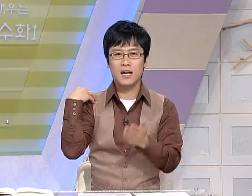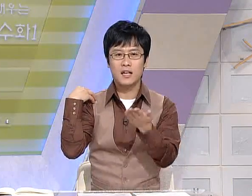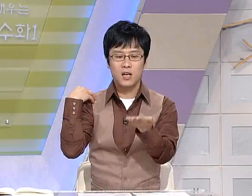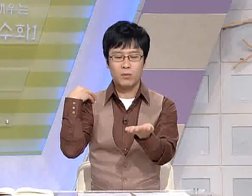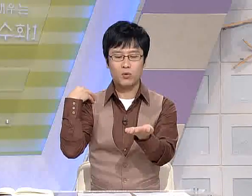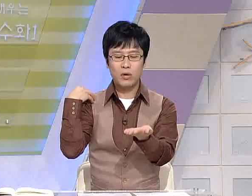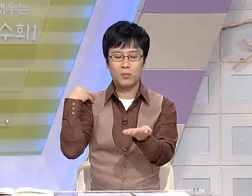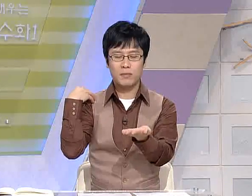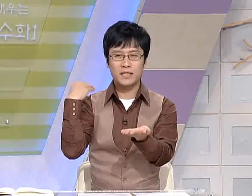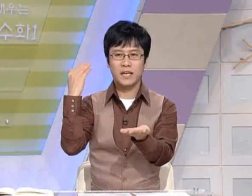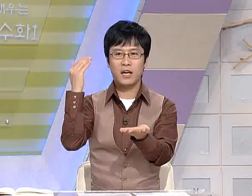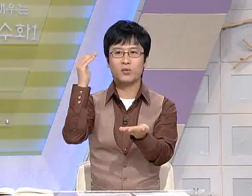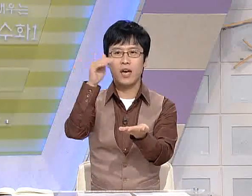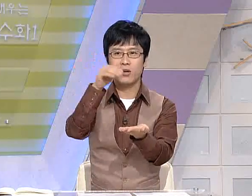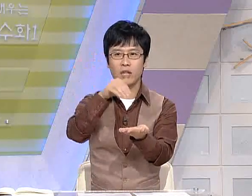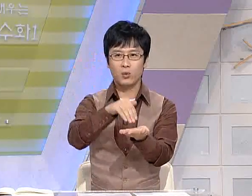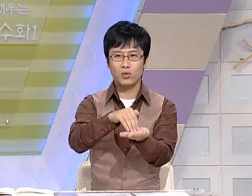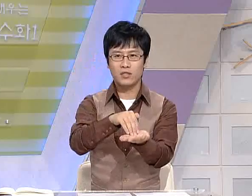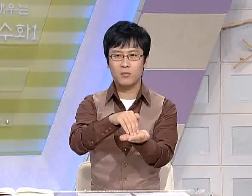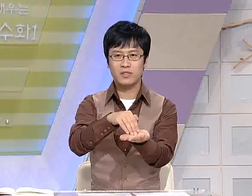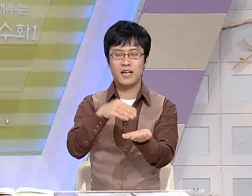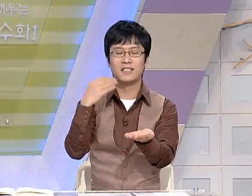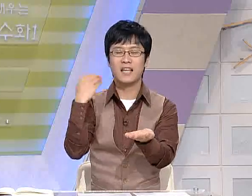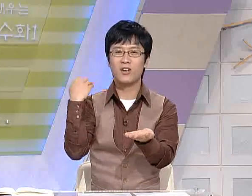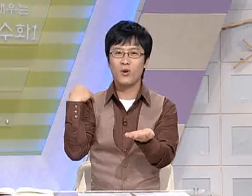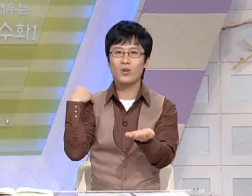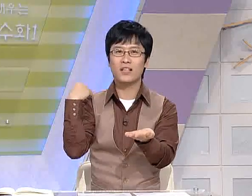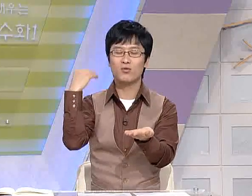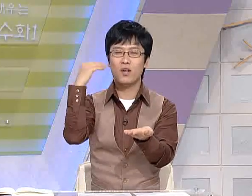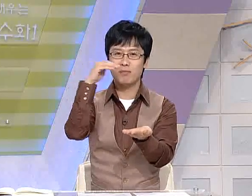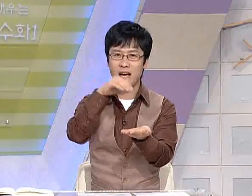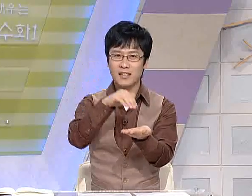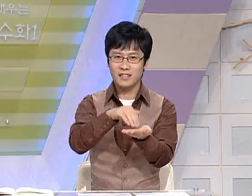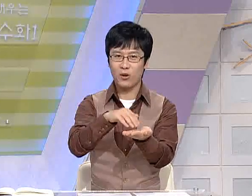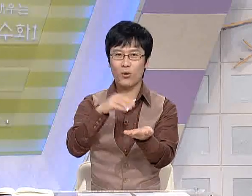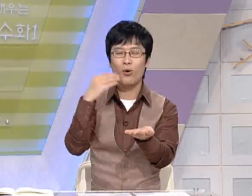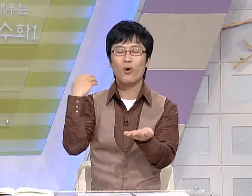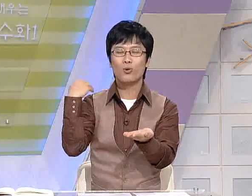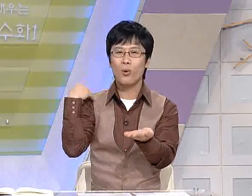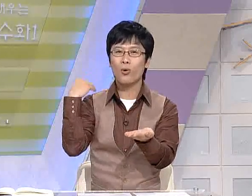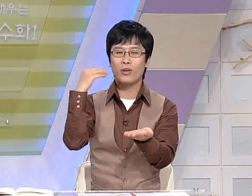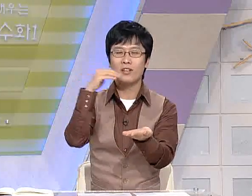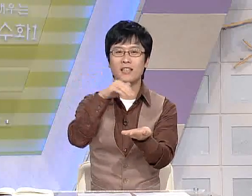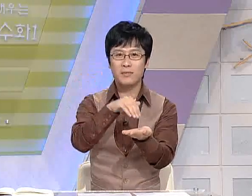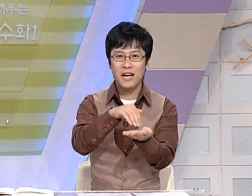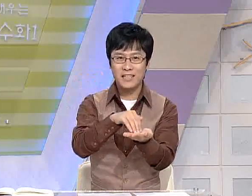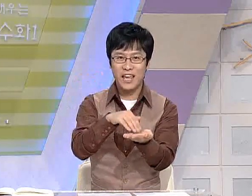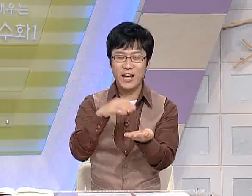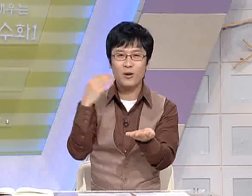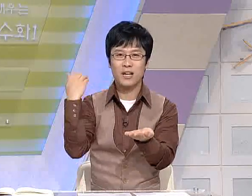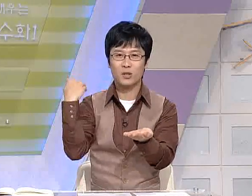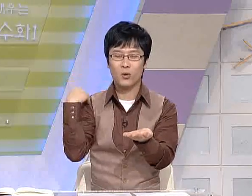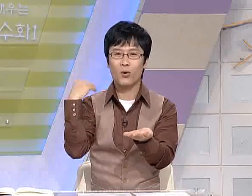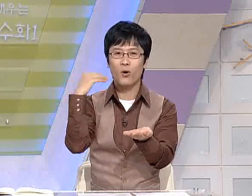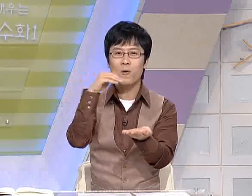편 왼손바닥에 그대로 내려놓으시는 겁니다. 그대로라는 수화입니다. 그대로 도로. 이러한 의미가 있네요. 자. 도로.